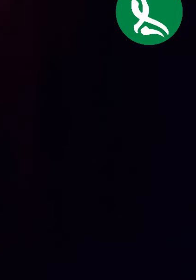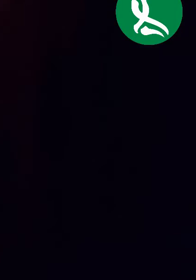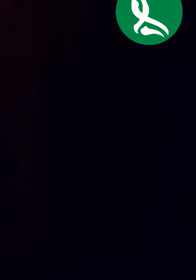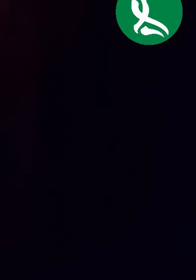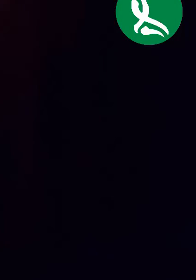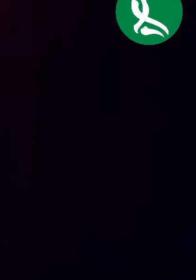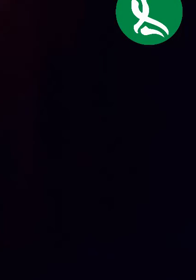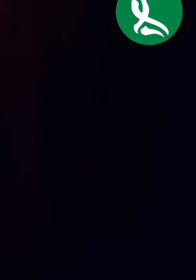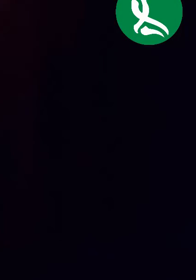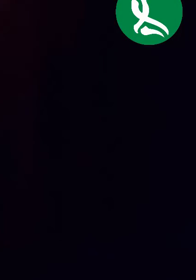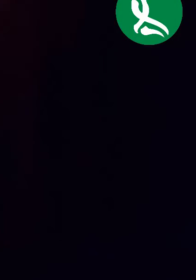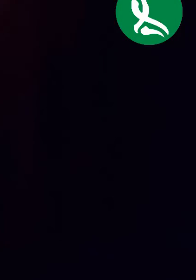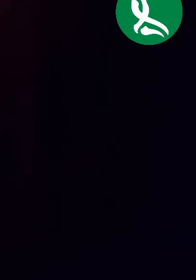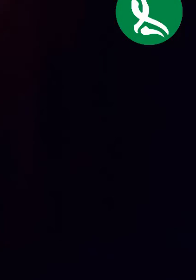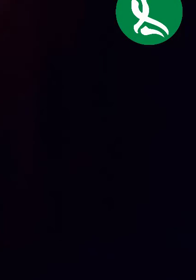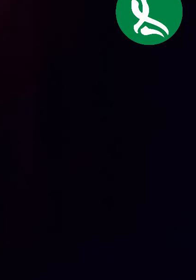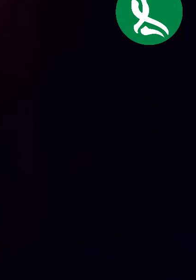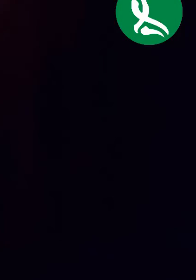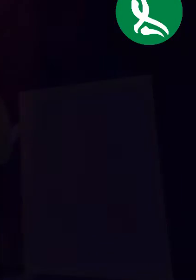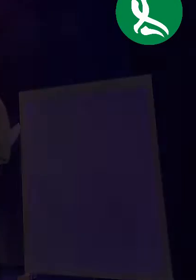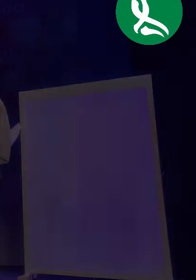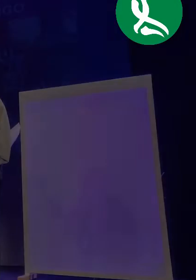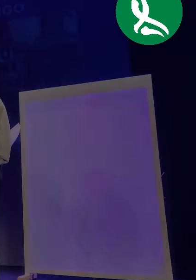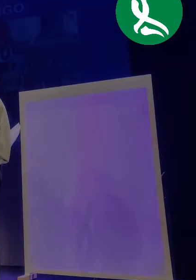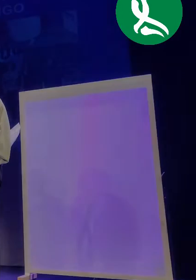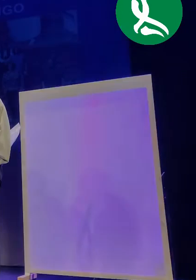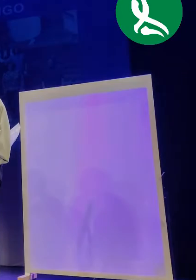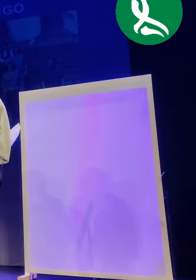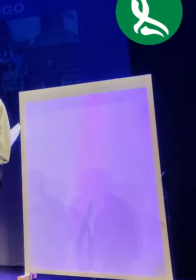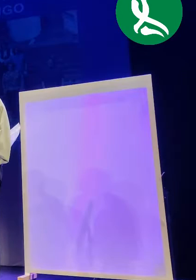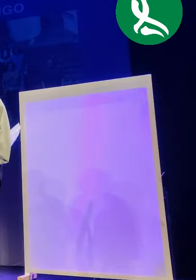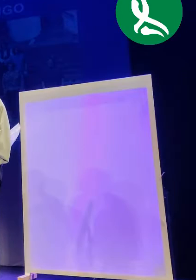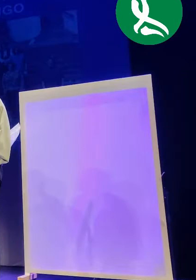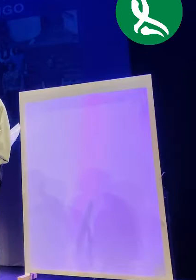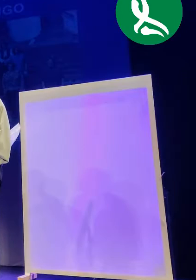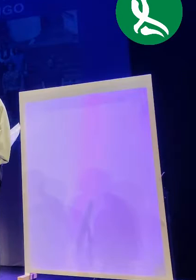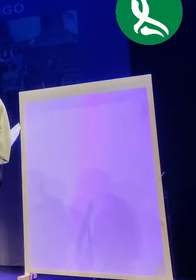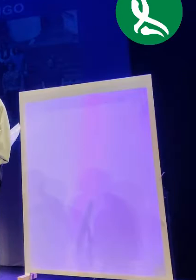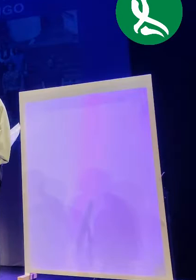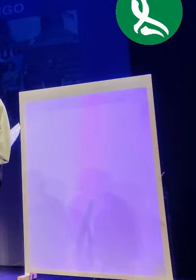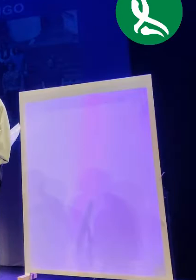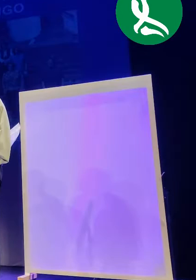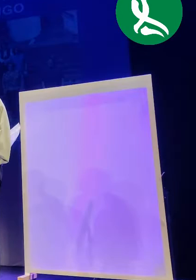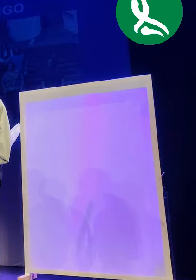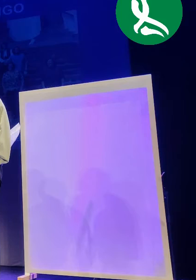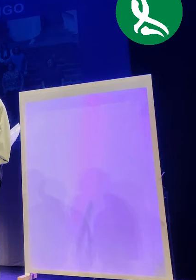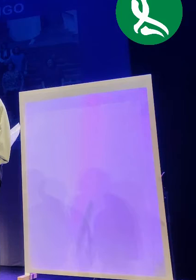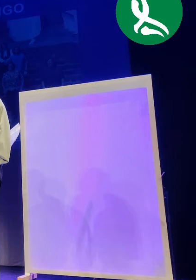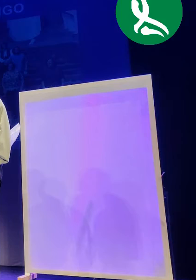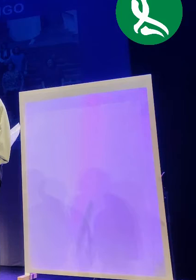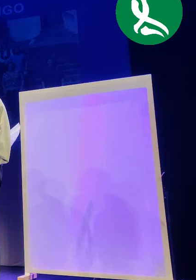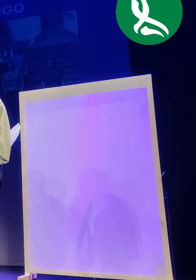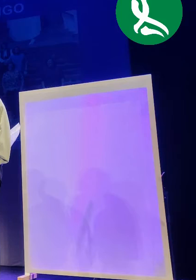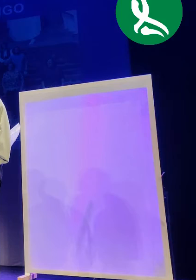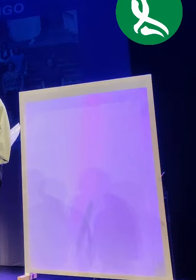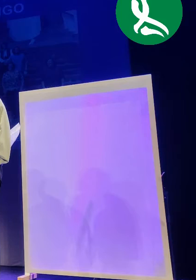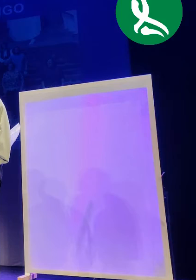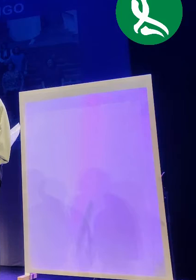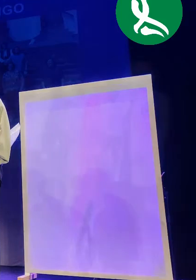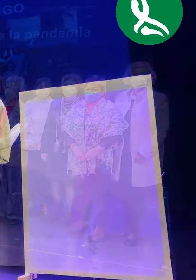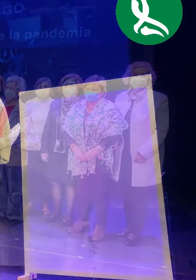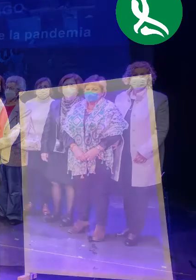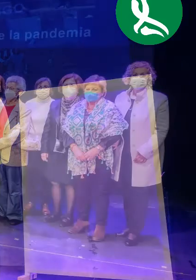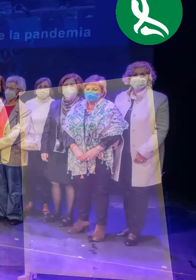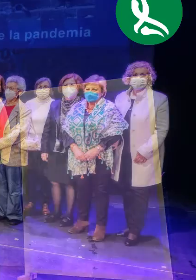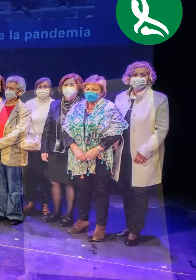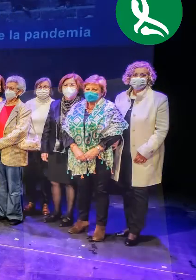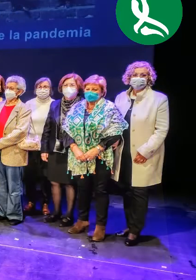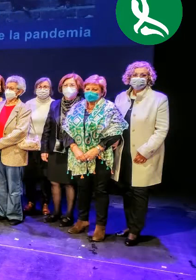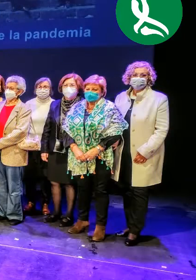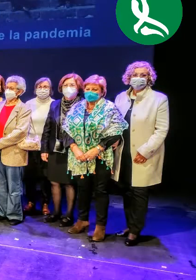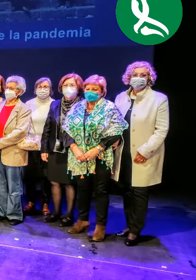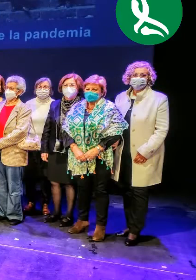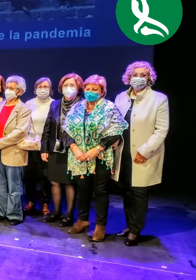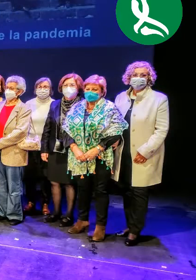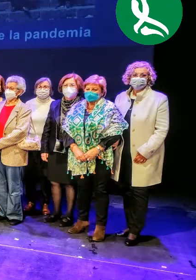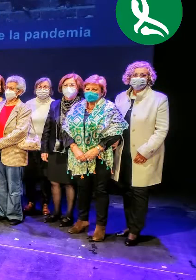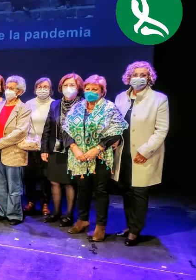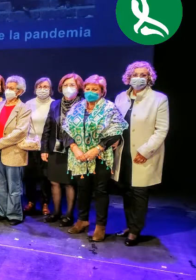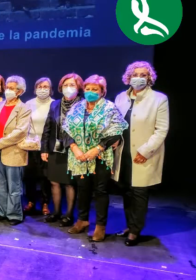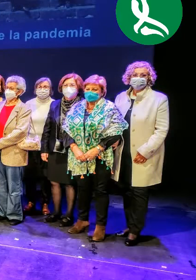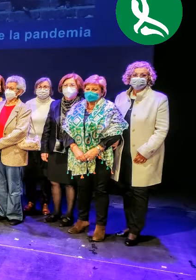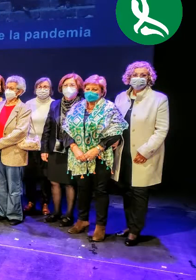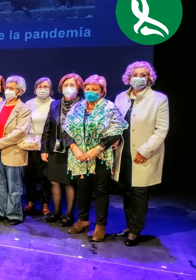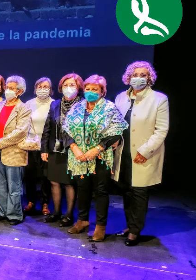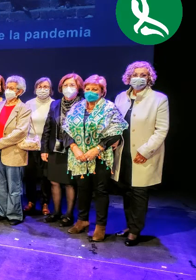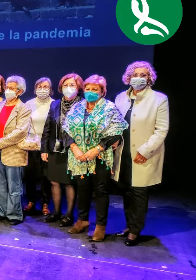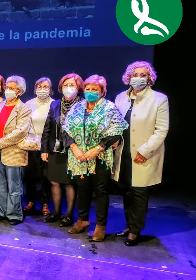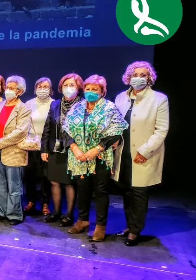personas sin hogar comenzó hace un poco más de cuatro años cuando el padre Checa en la parroquia empezó a comentar una realidad que para